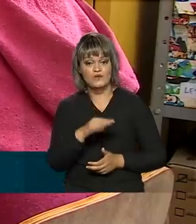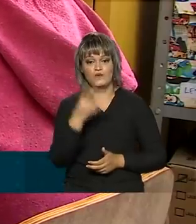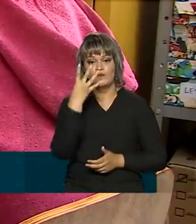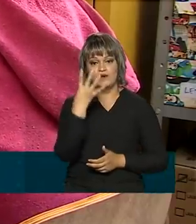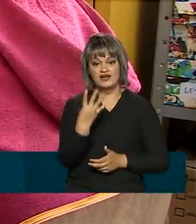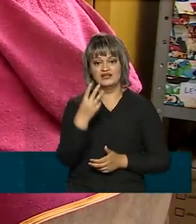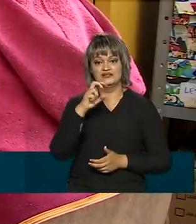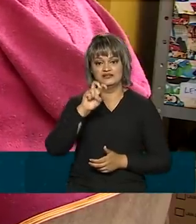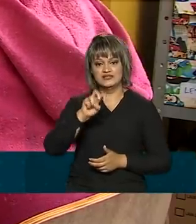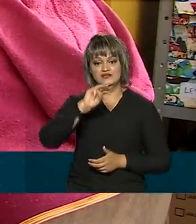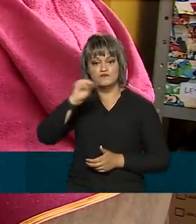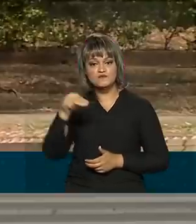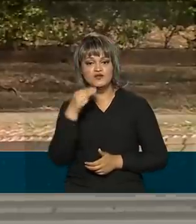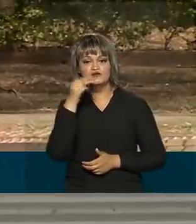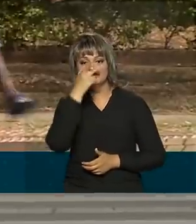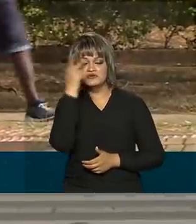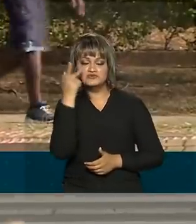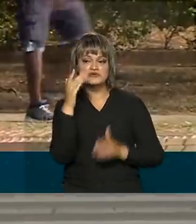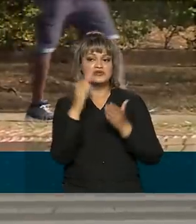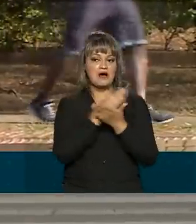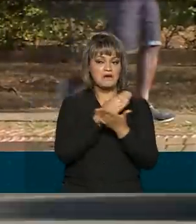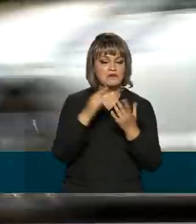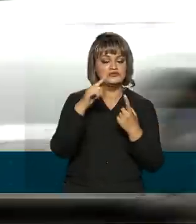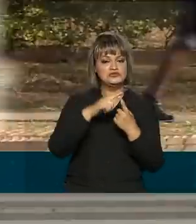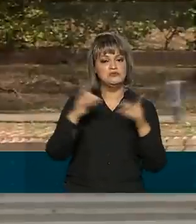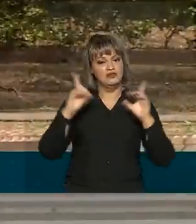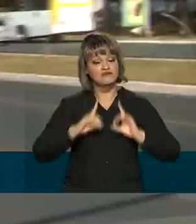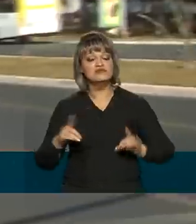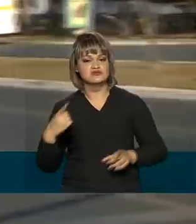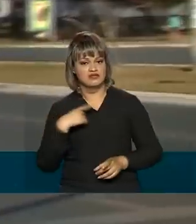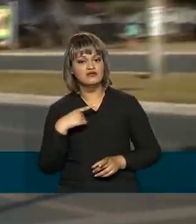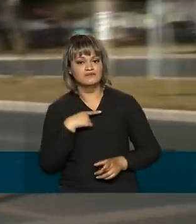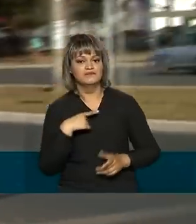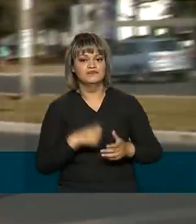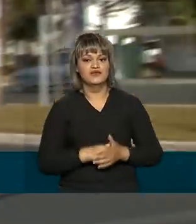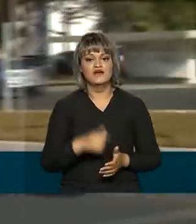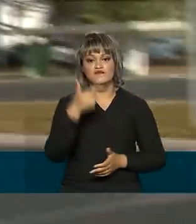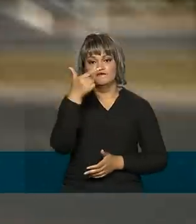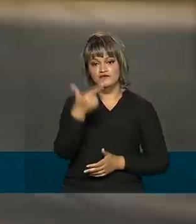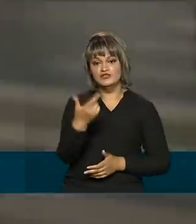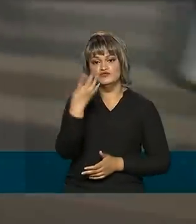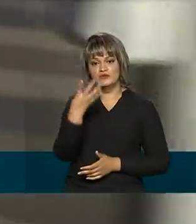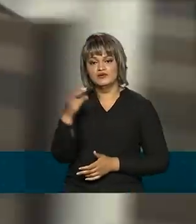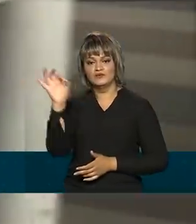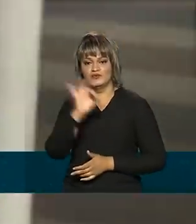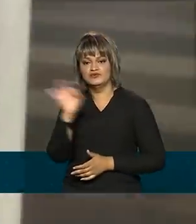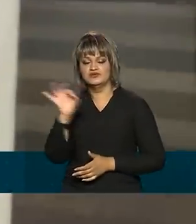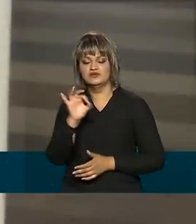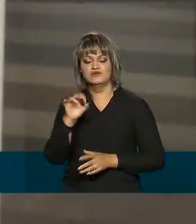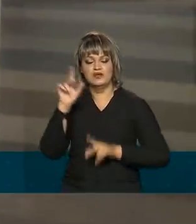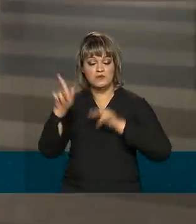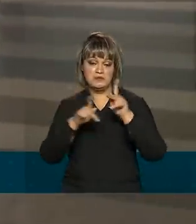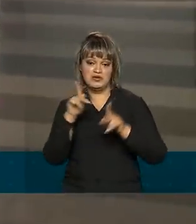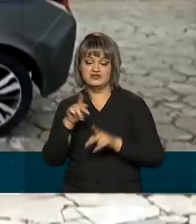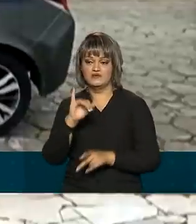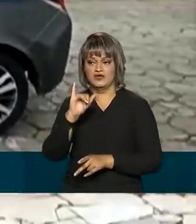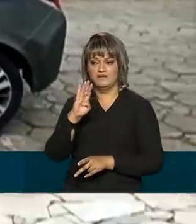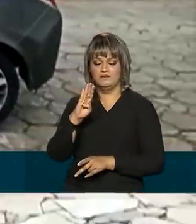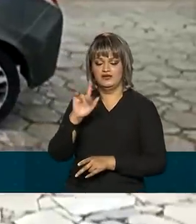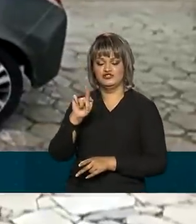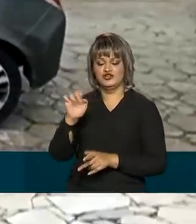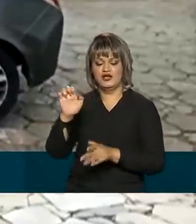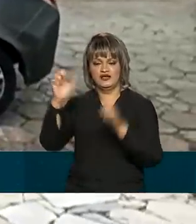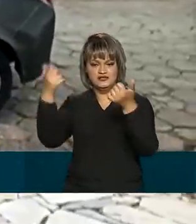milhões de pessoas têm algum tipo de deficiência. São 24% da população, segundo o IBGE,